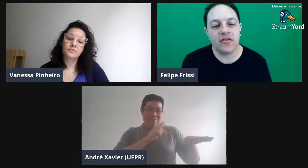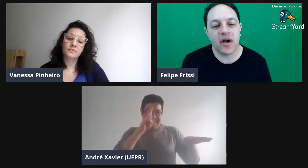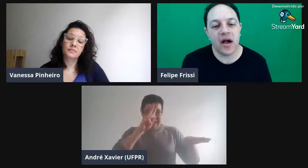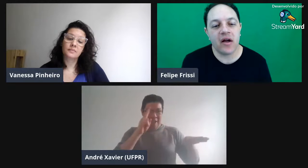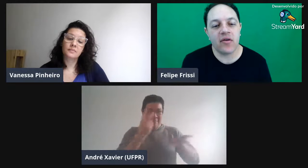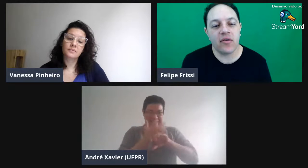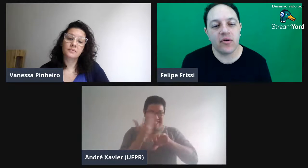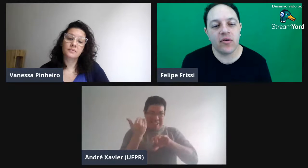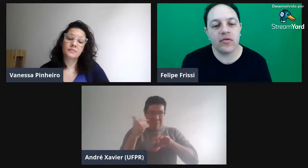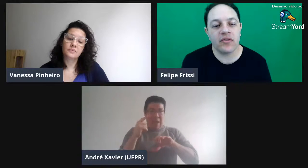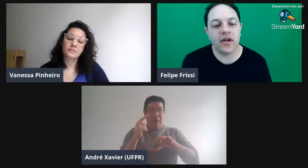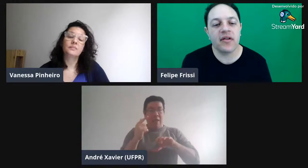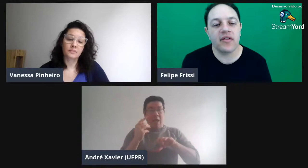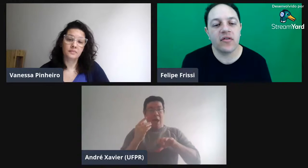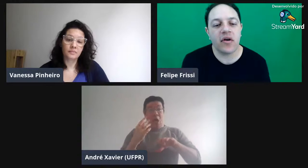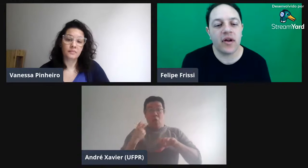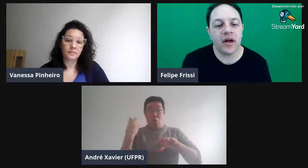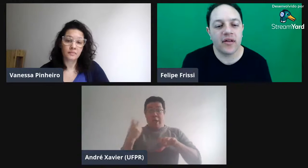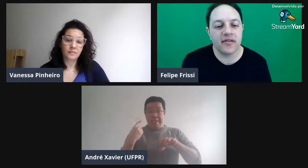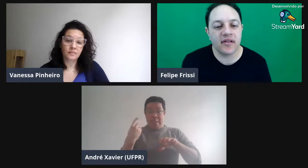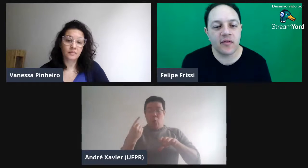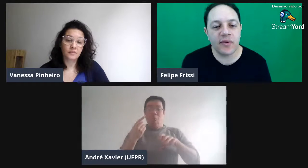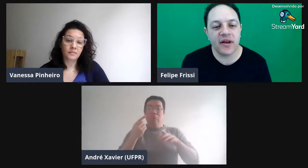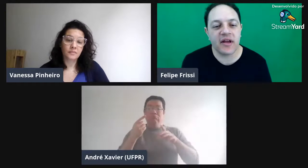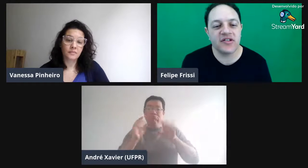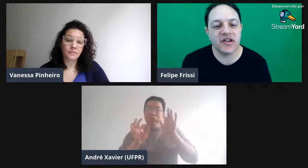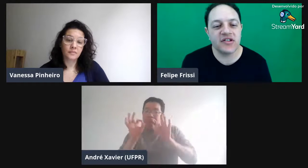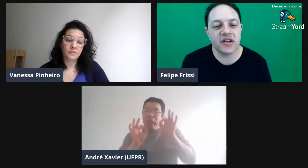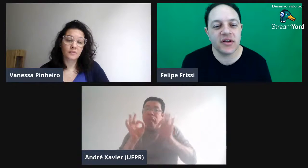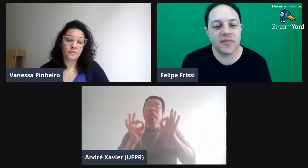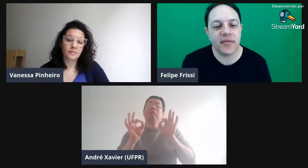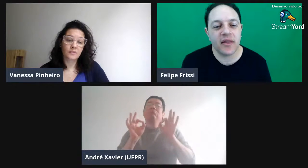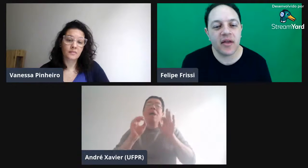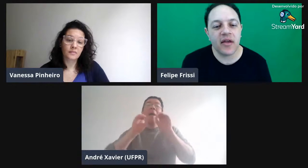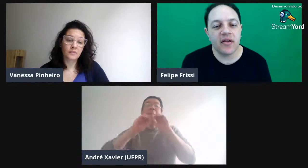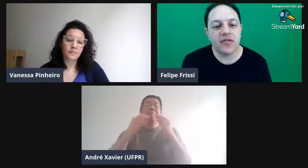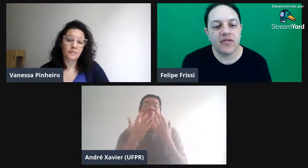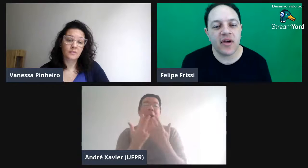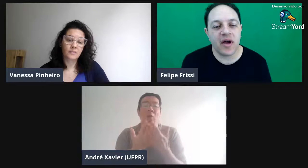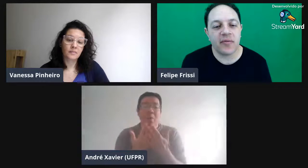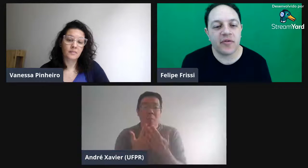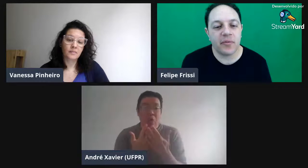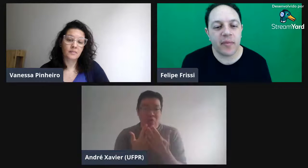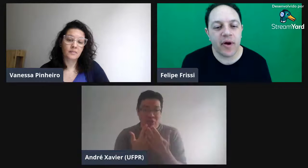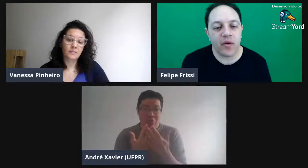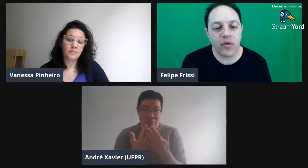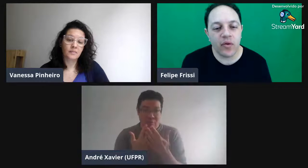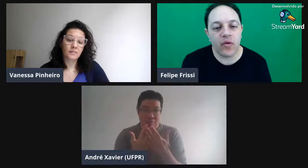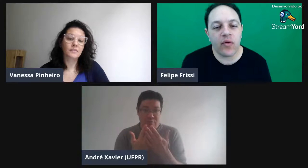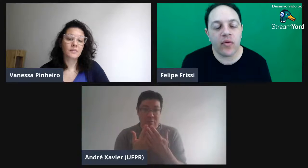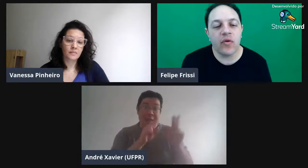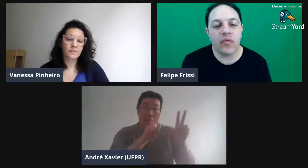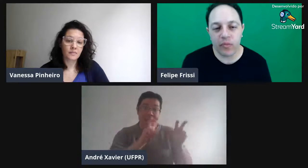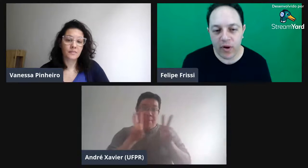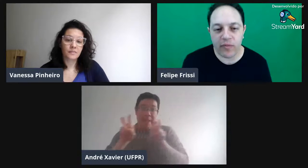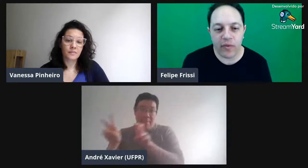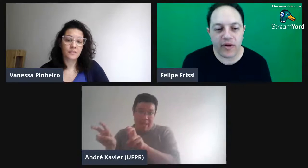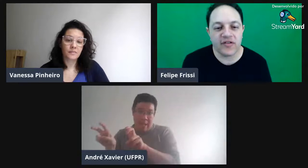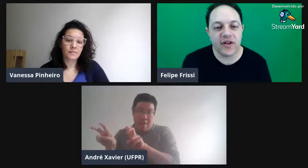o Thiago e outros, né? Igual antes na disciplina, gente já preparou no PowerPoint, né?